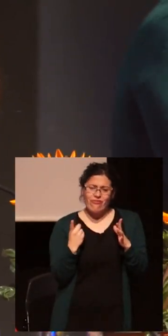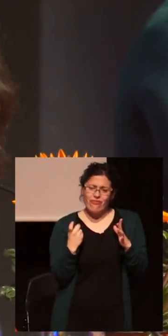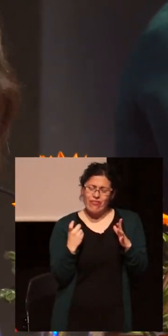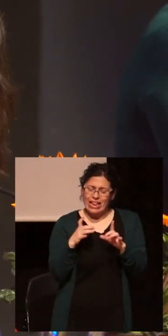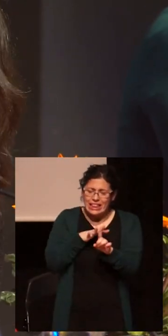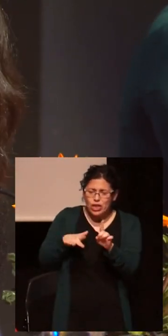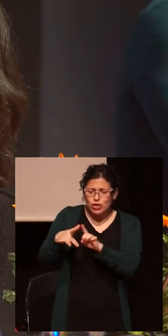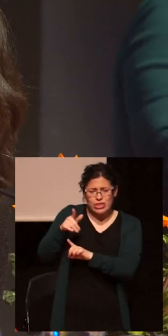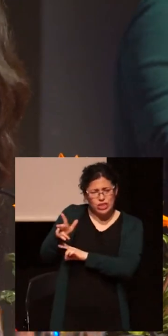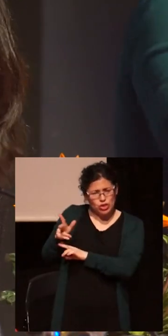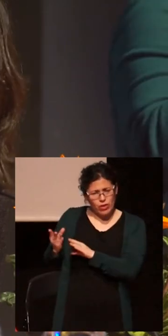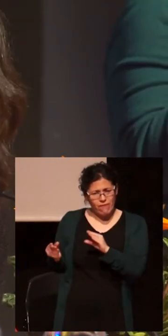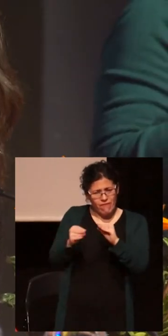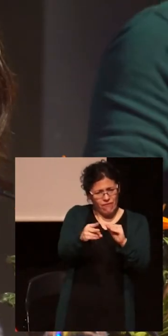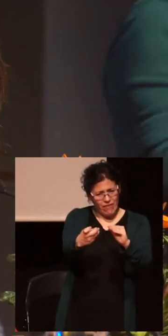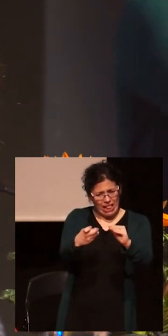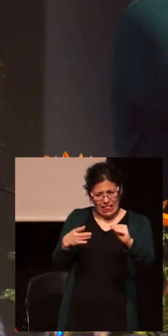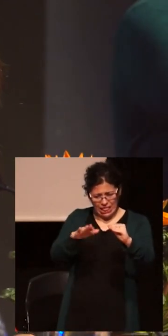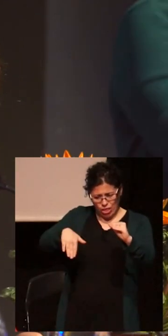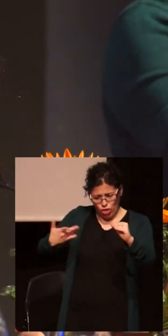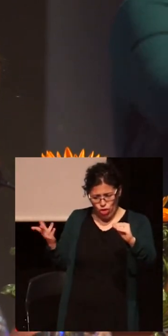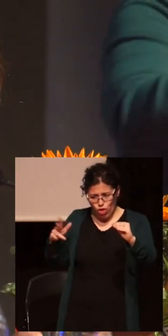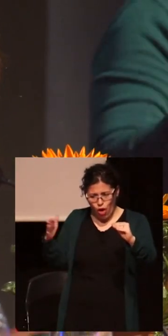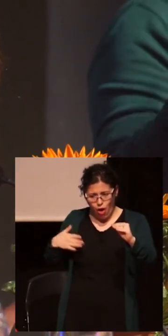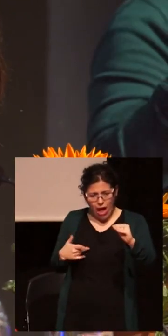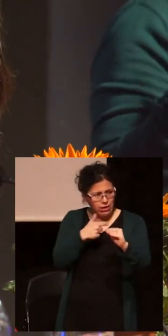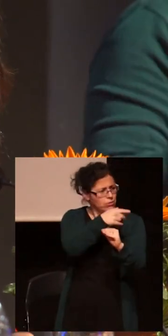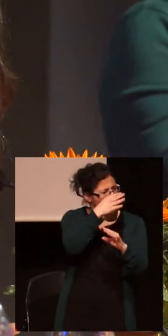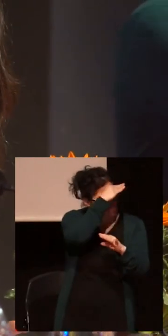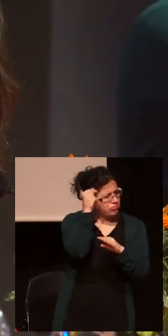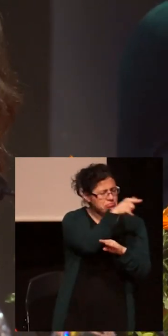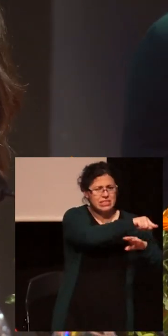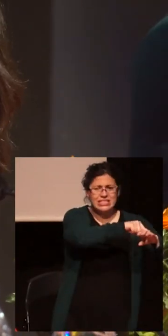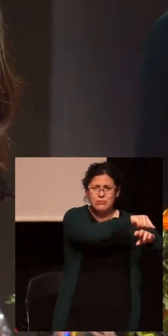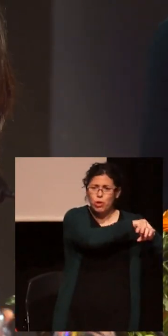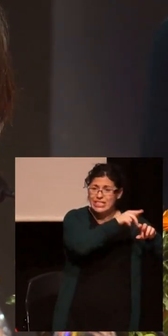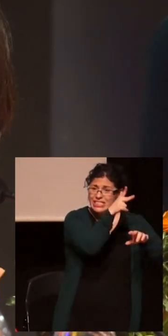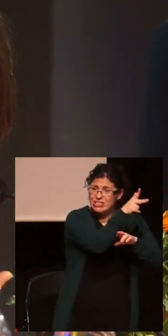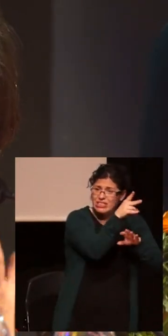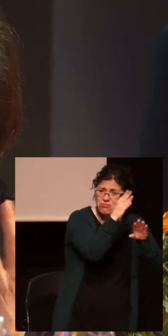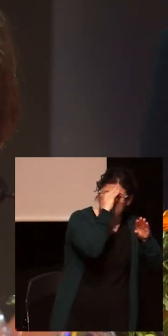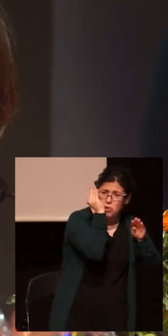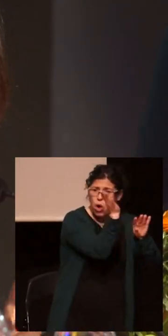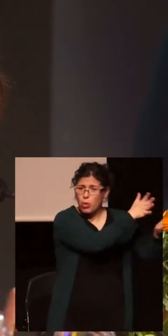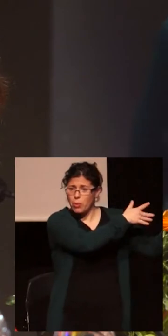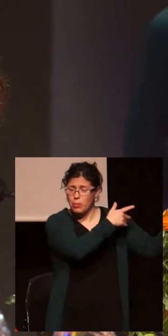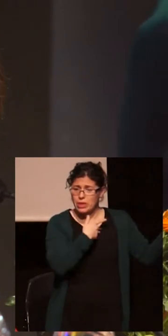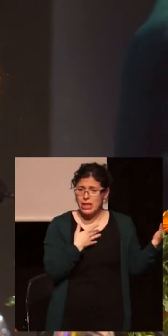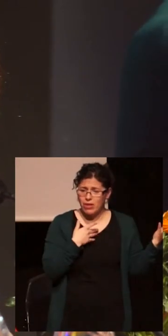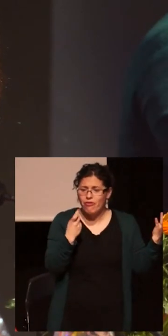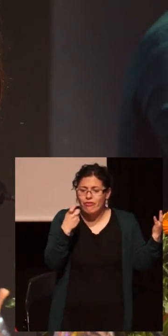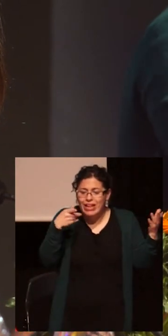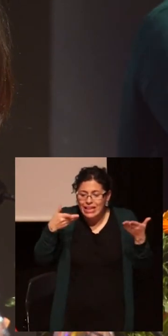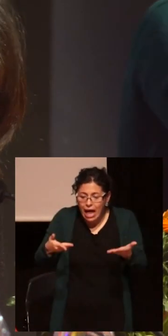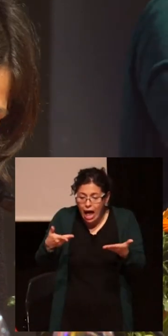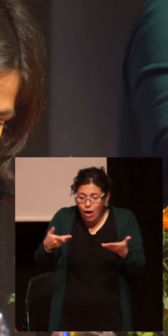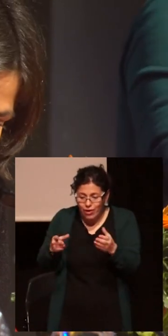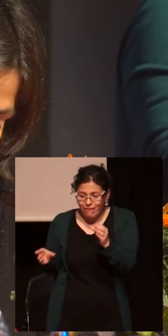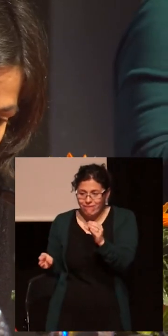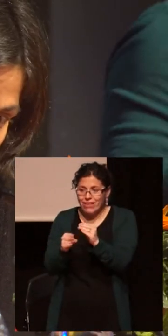contexto en derechos. Con lo cual, cuando una estrategia como tal, yo pienso, se desprove del